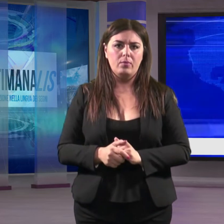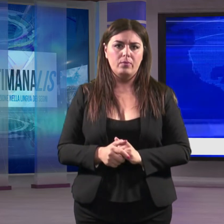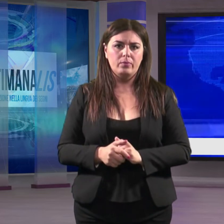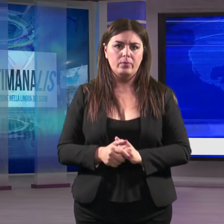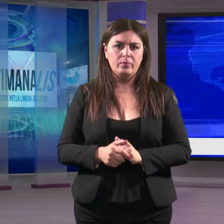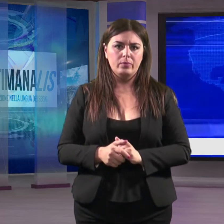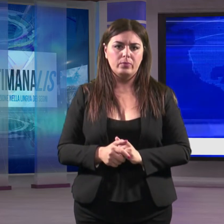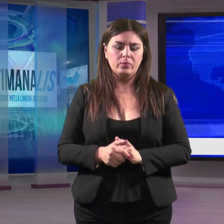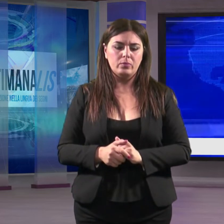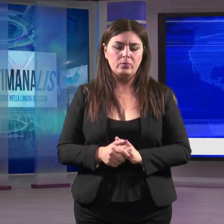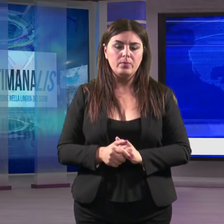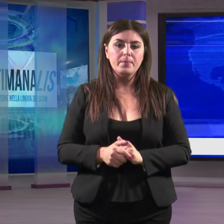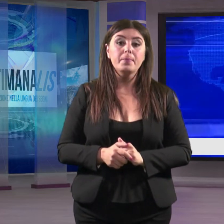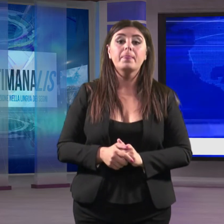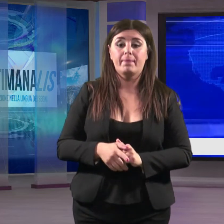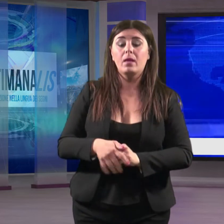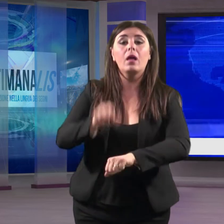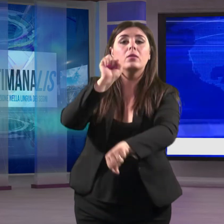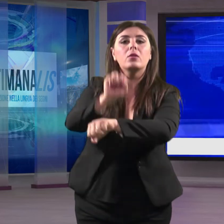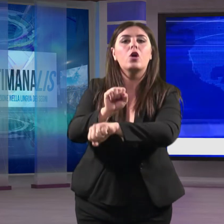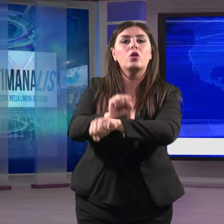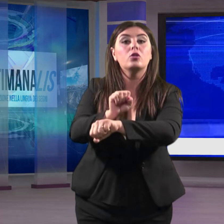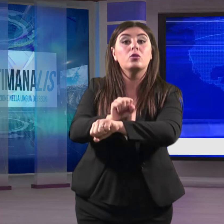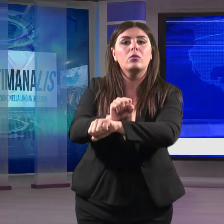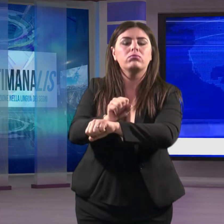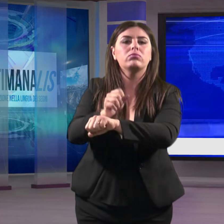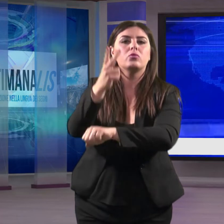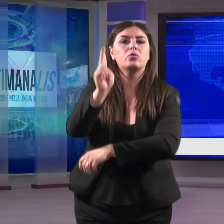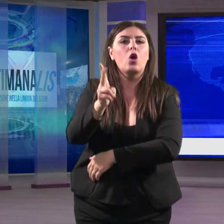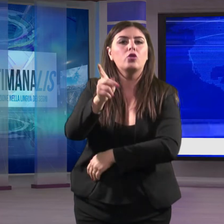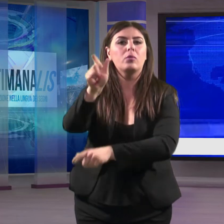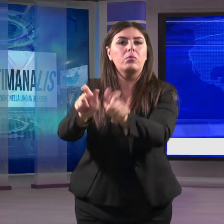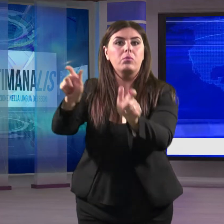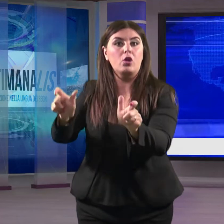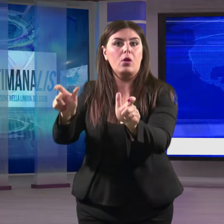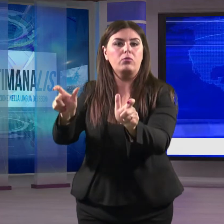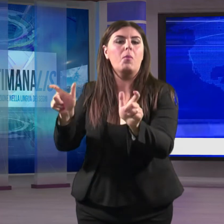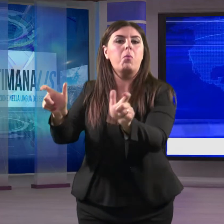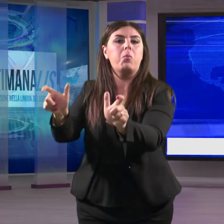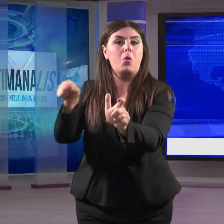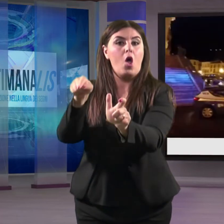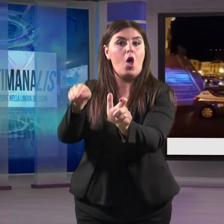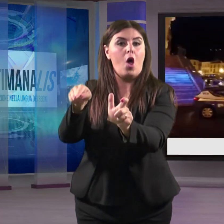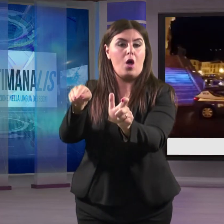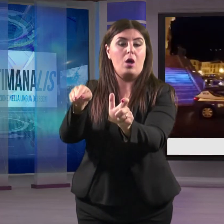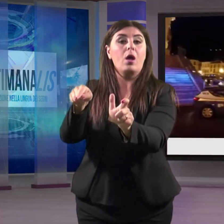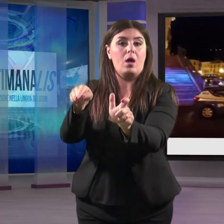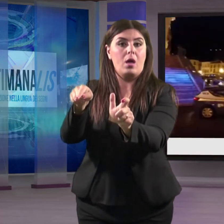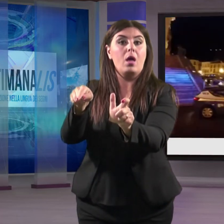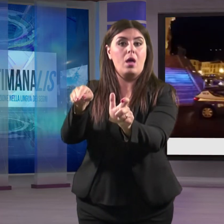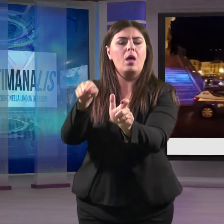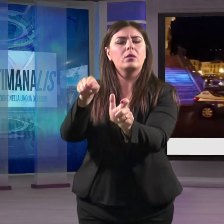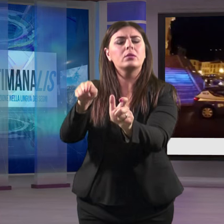12 ordinanze di custodia cautelare nei confronti di altrettanti pregiudicati ed il